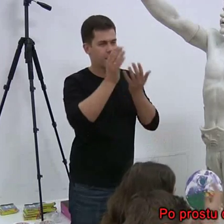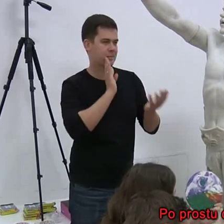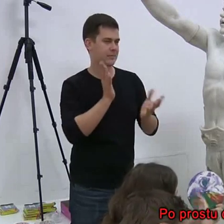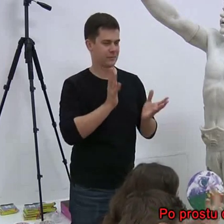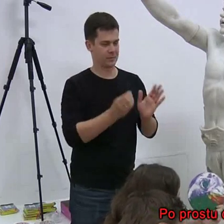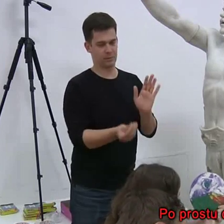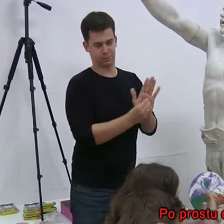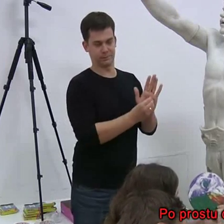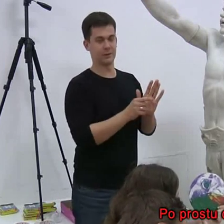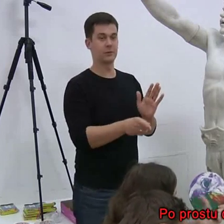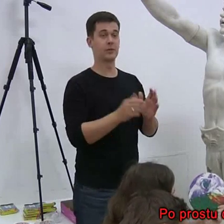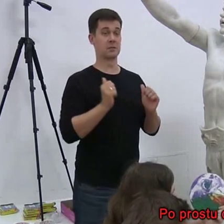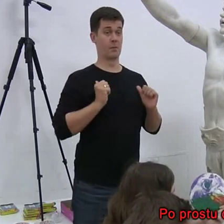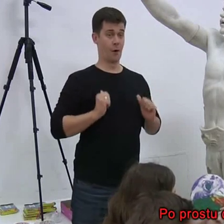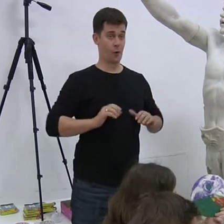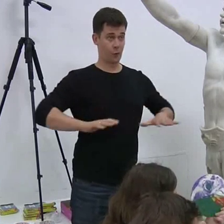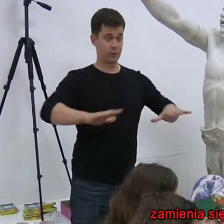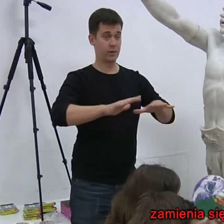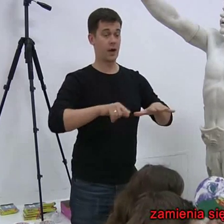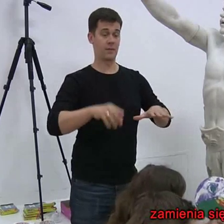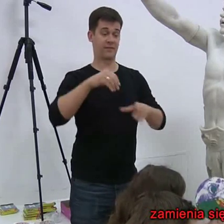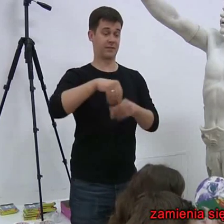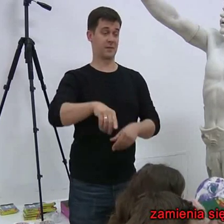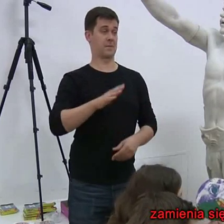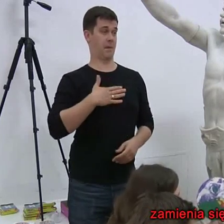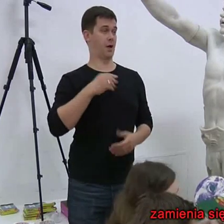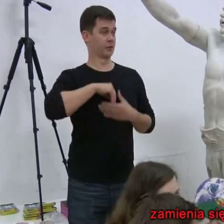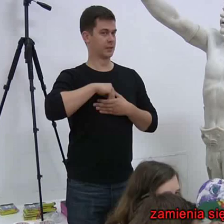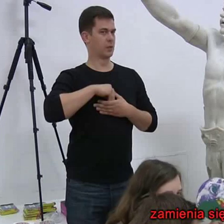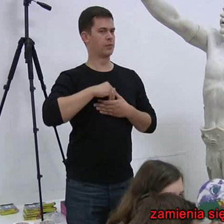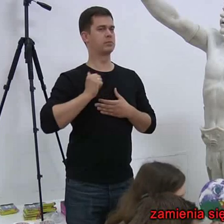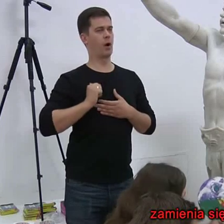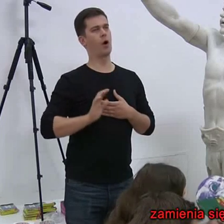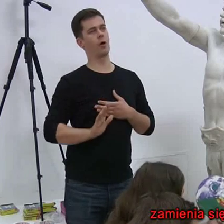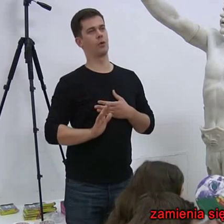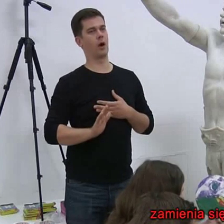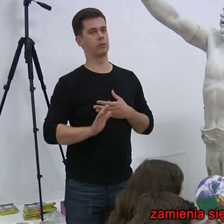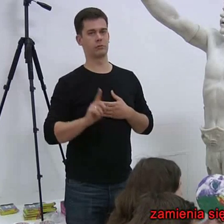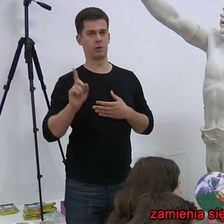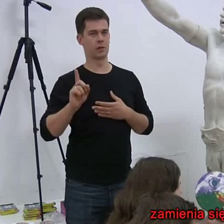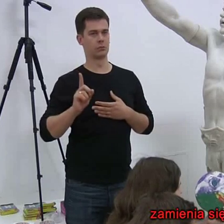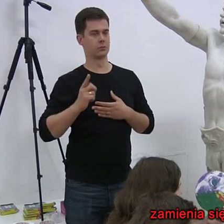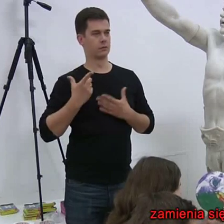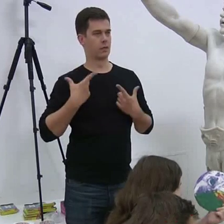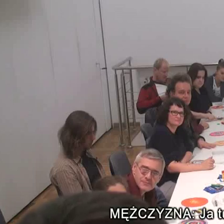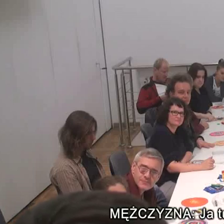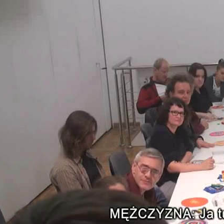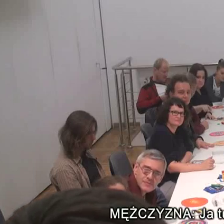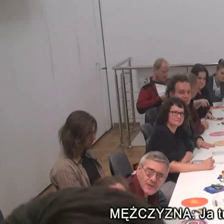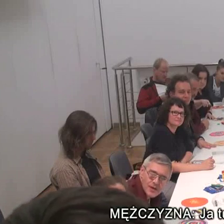Po prostu czasami ten spokój we mnie zamienia się w żywioł i wtedy jest niepospolite.